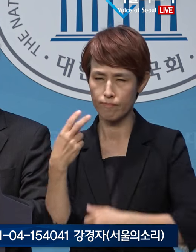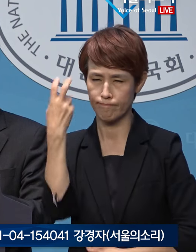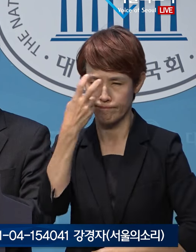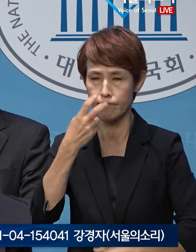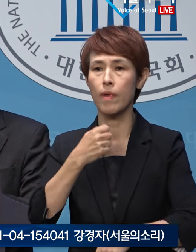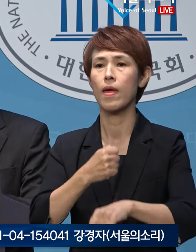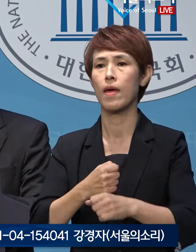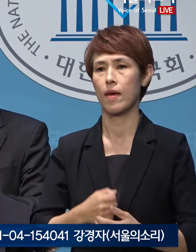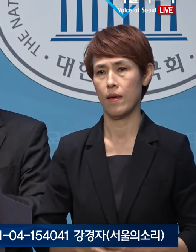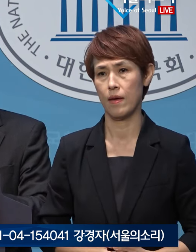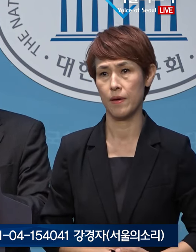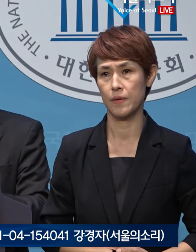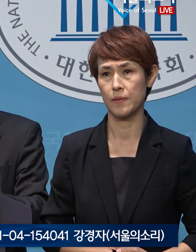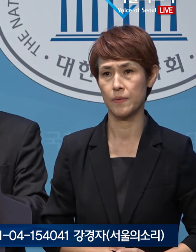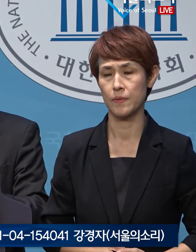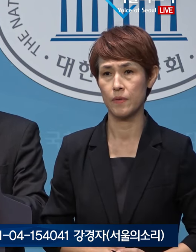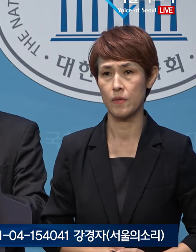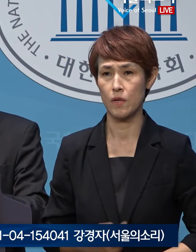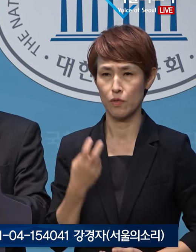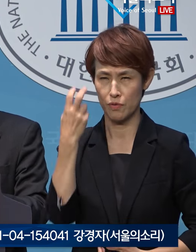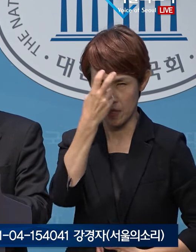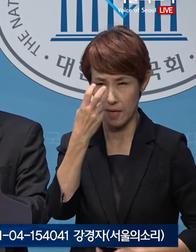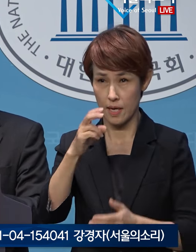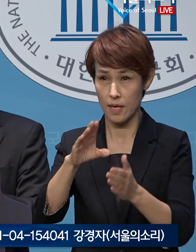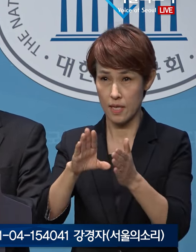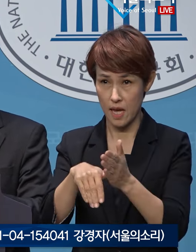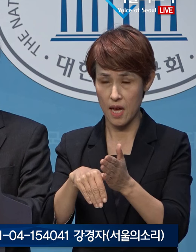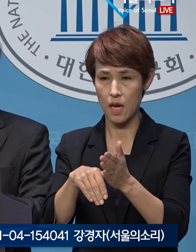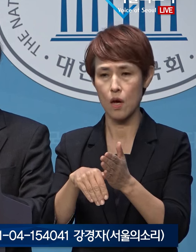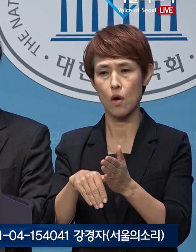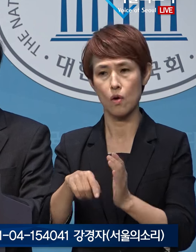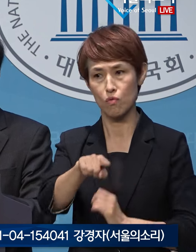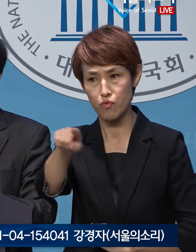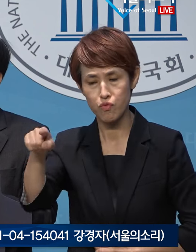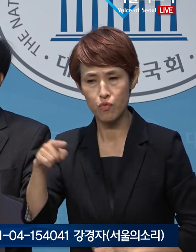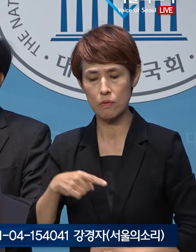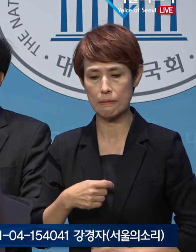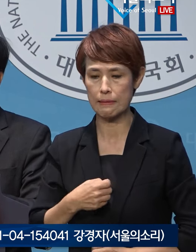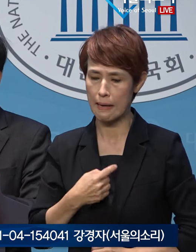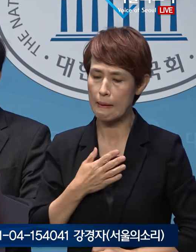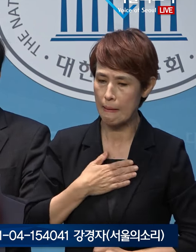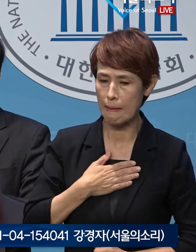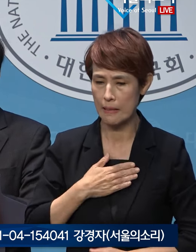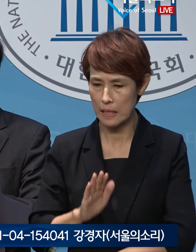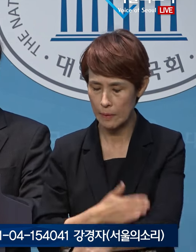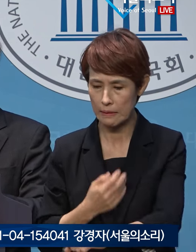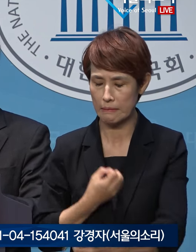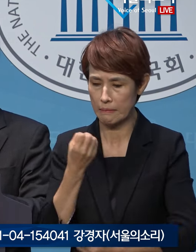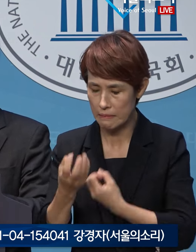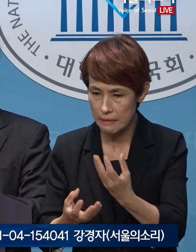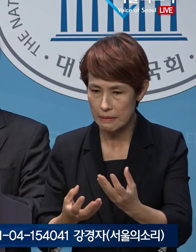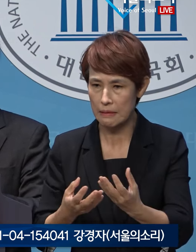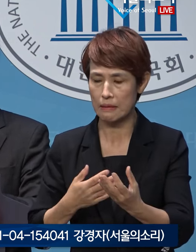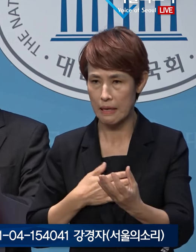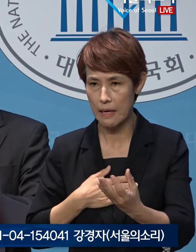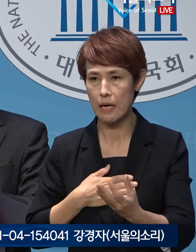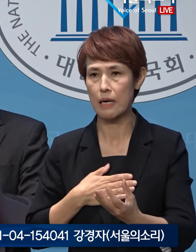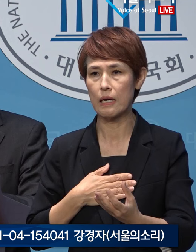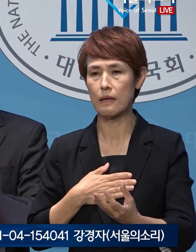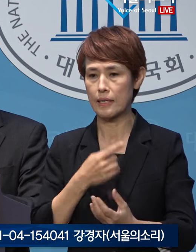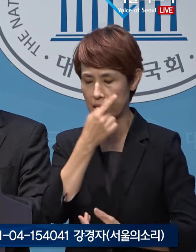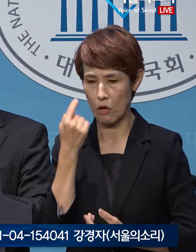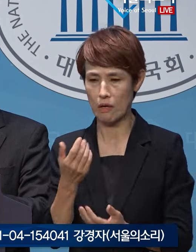하도록 했습니다. 수사 과정에서 자수 또는 자백을 하거나 자신에게 불리한 증거를 제출하여